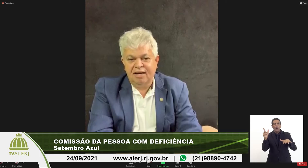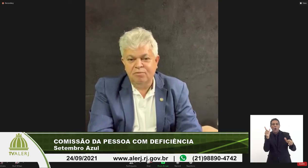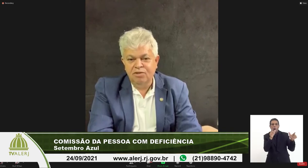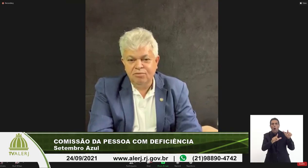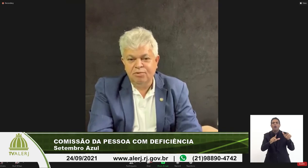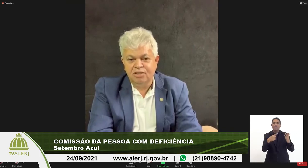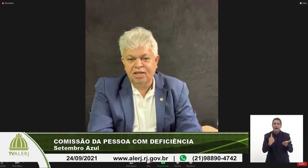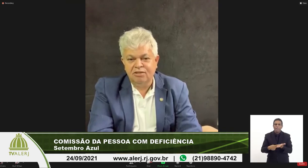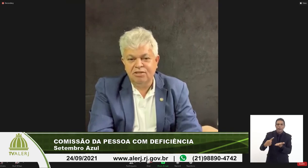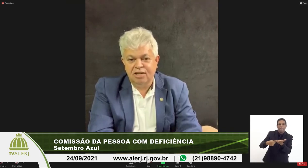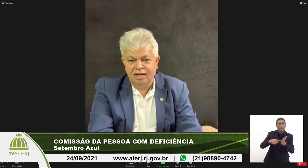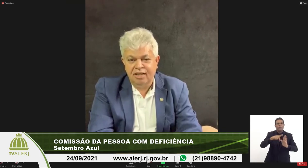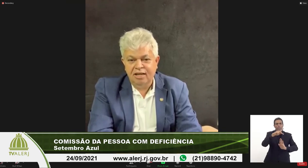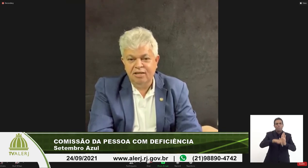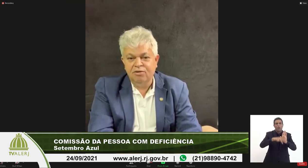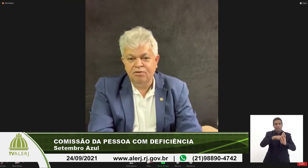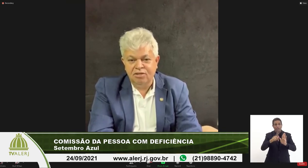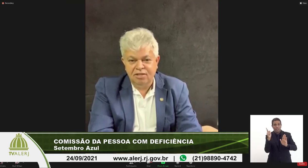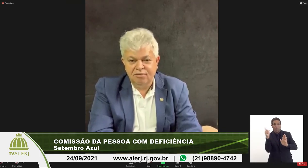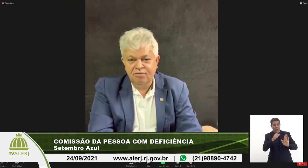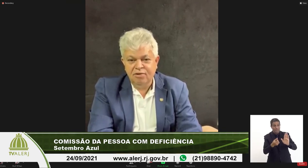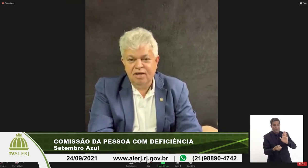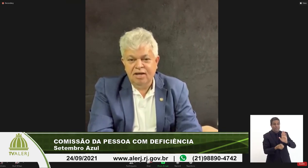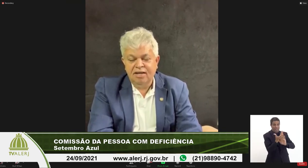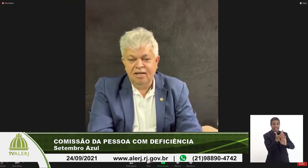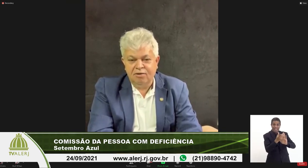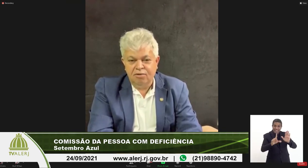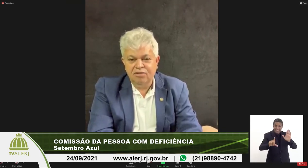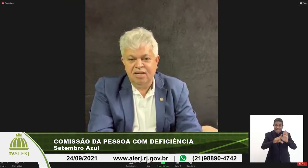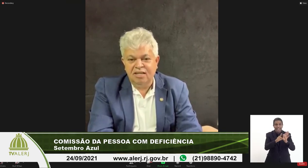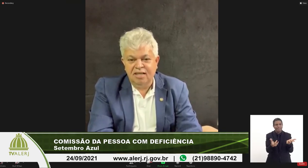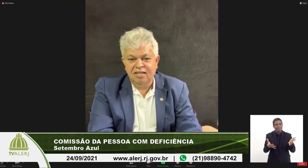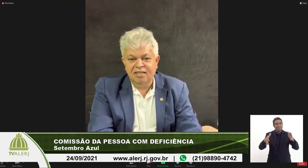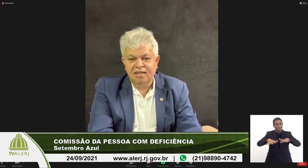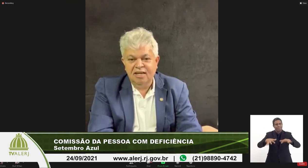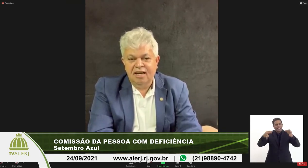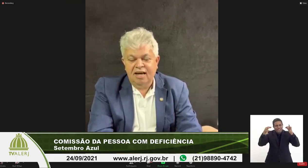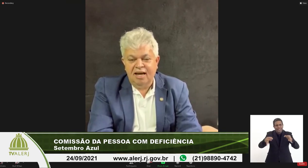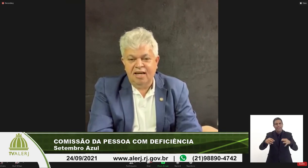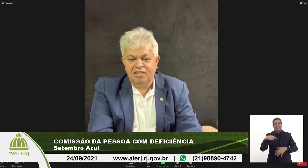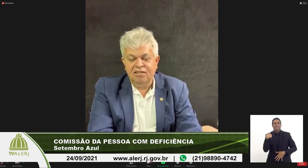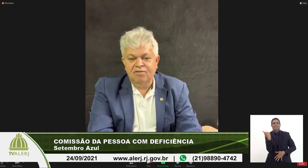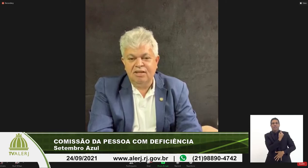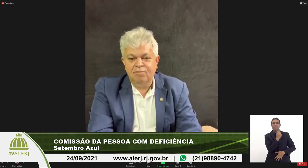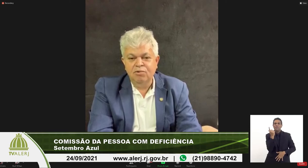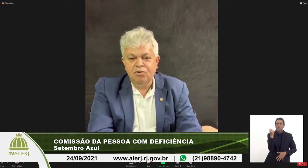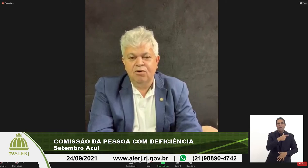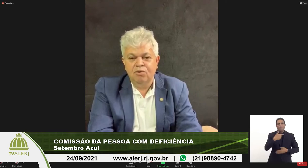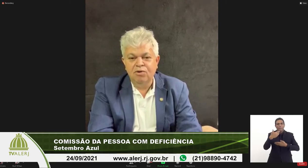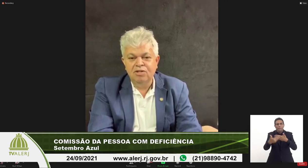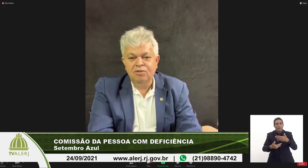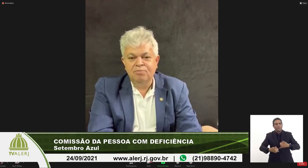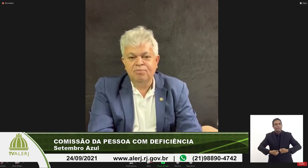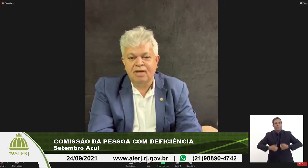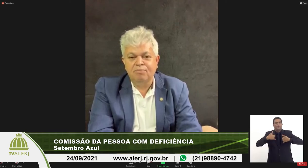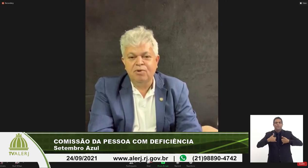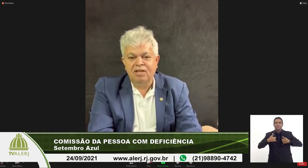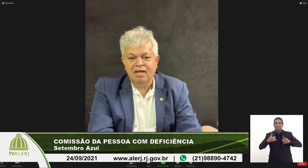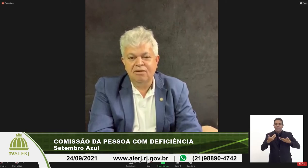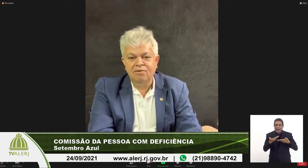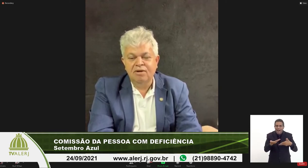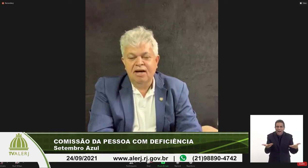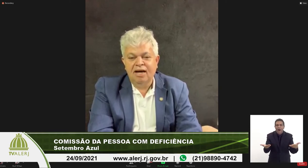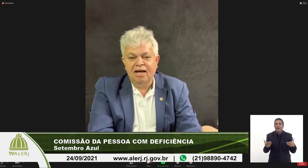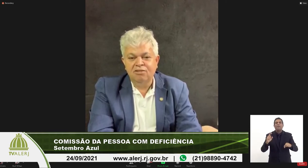vai criar muitos projetos de lei inclusivo que com certeza a gente vai ter muito orgulho de estar